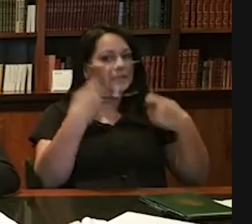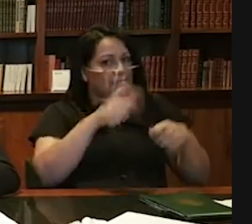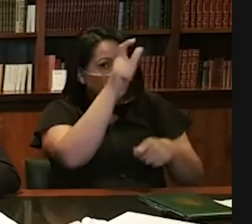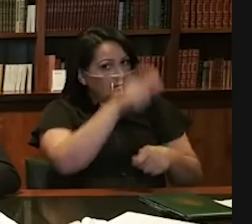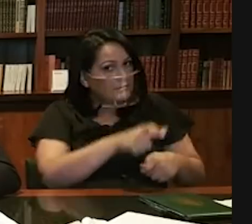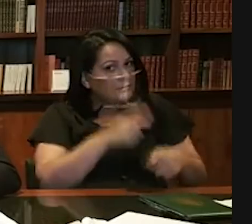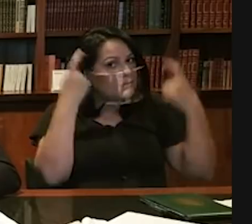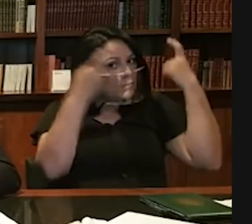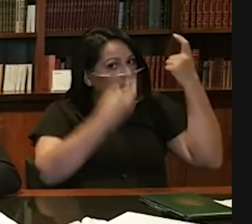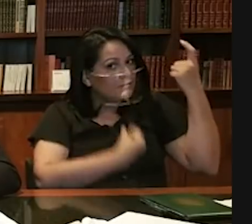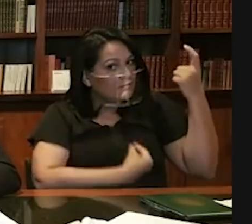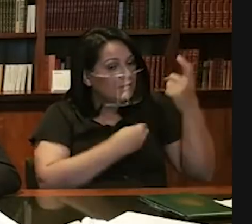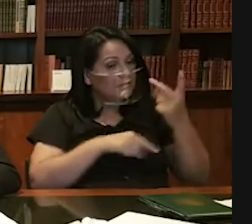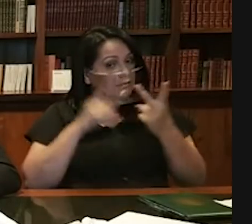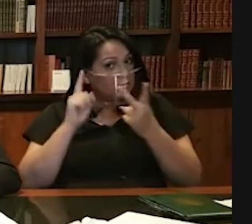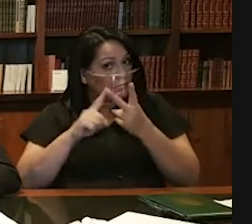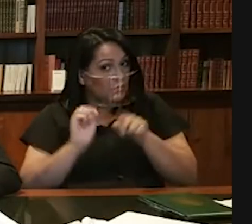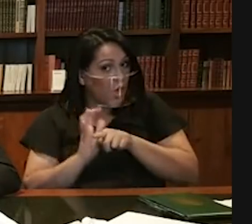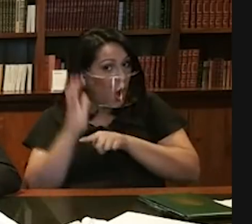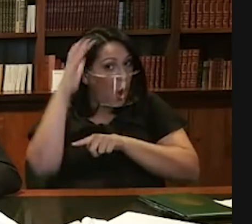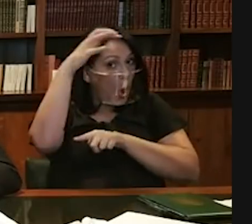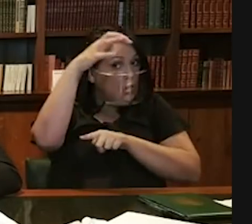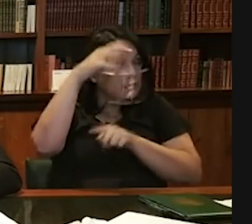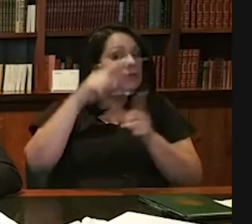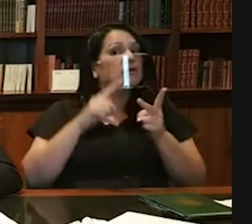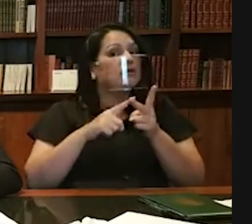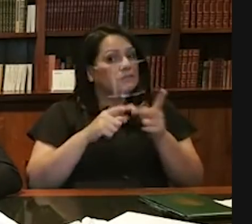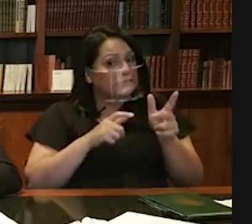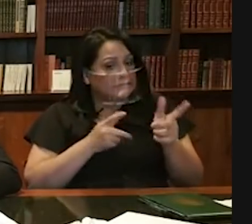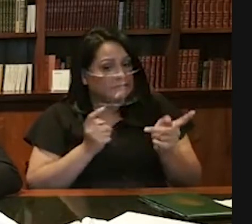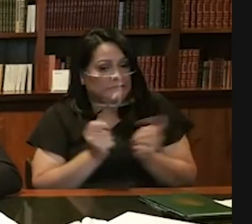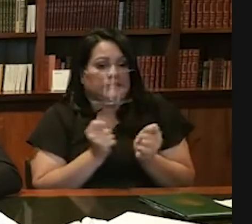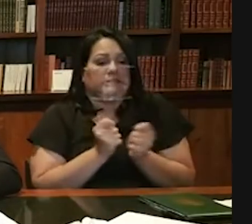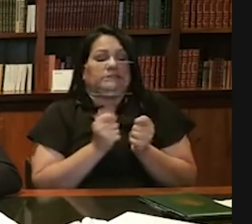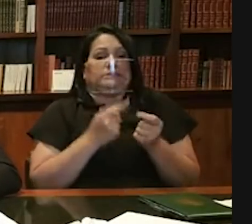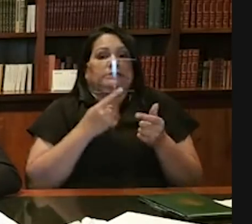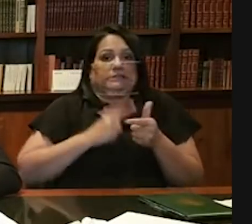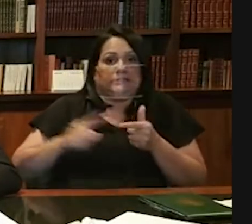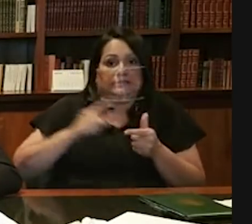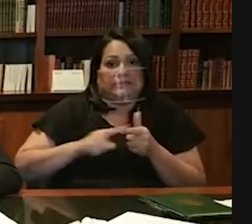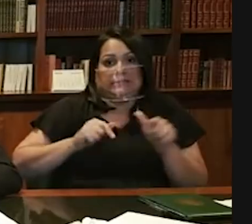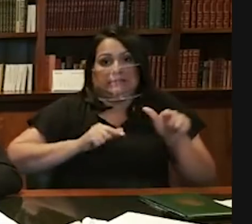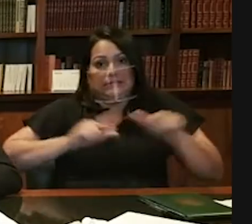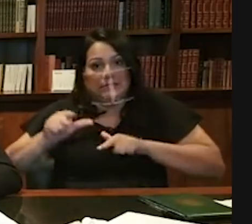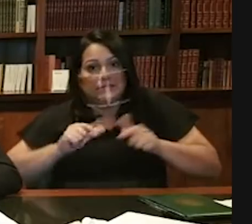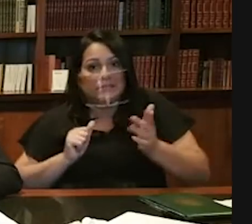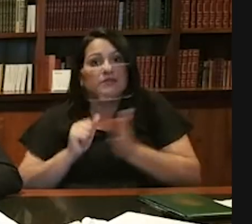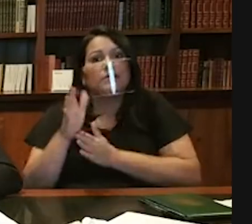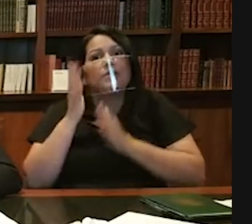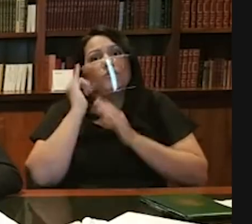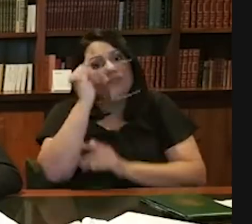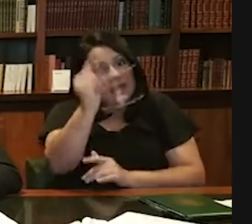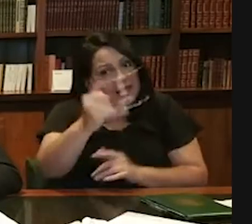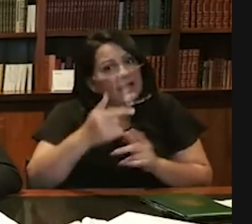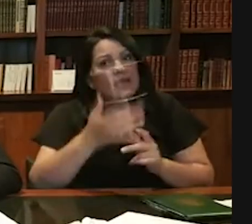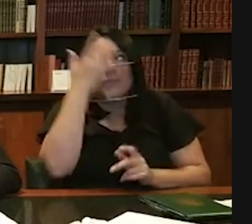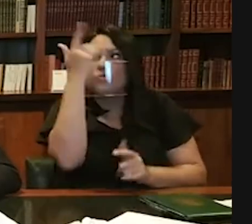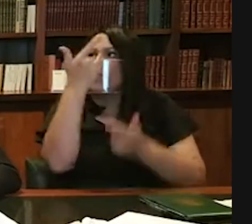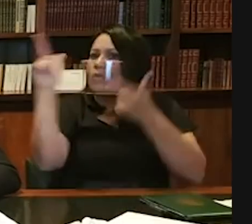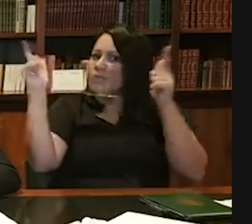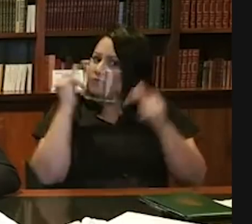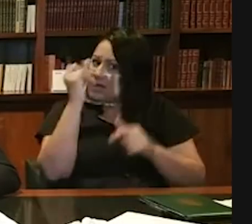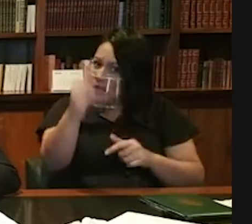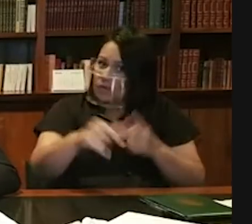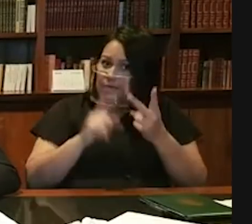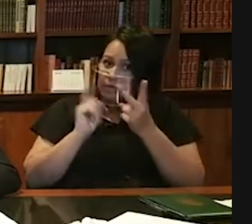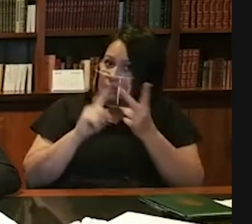Depois é a questão da recessão, que muita gente diz, eu também digo, tá certo? Que esse